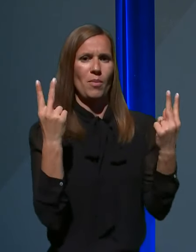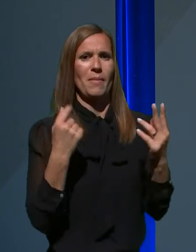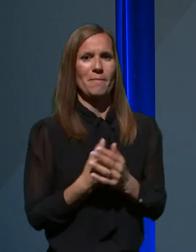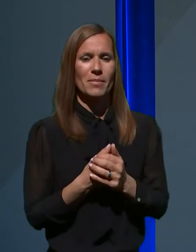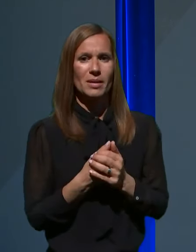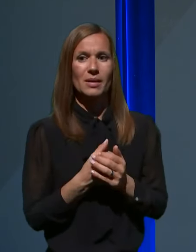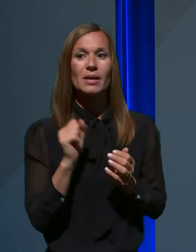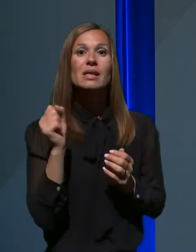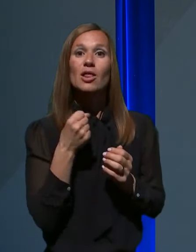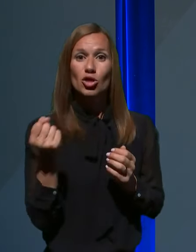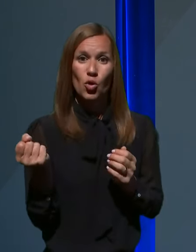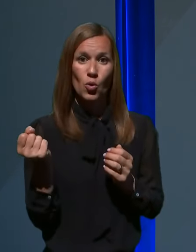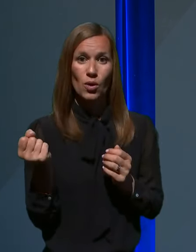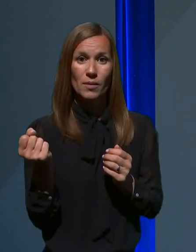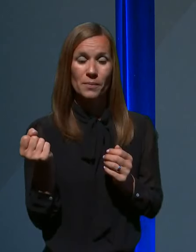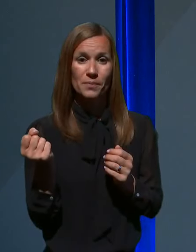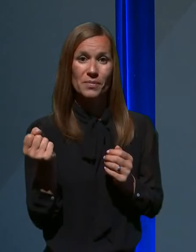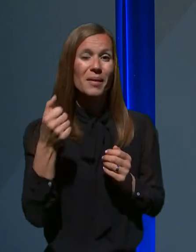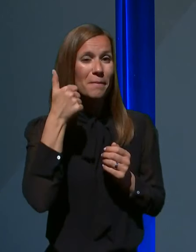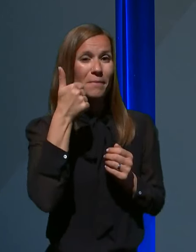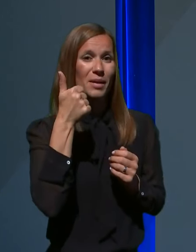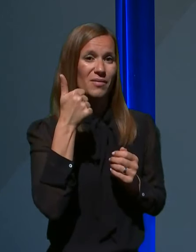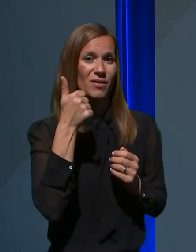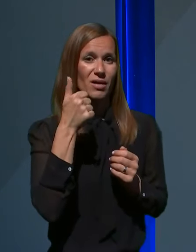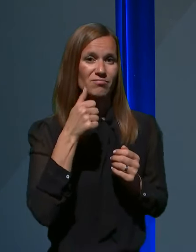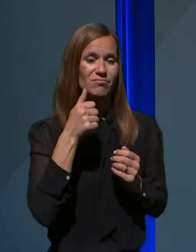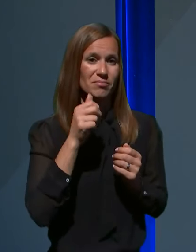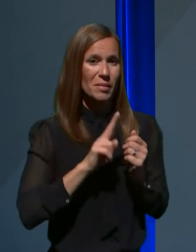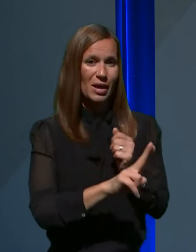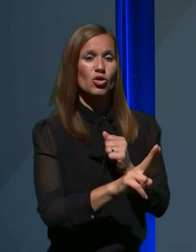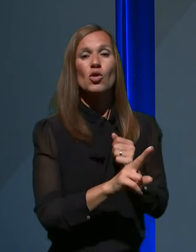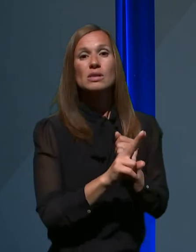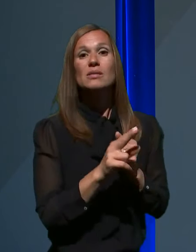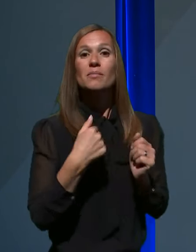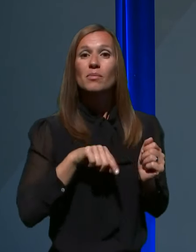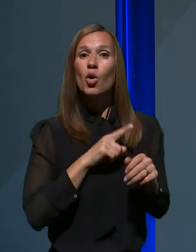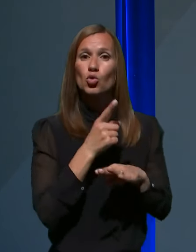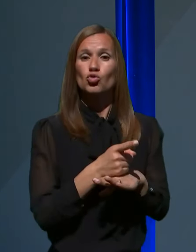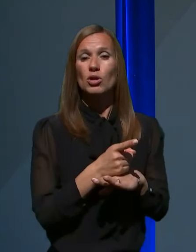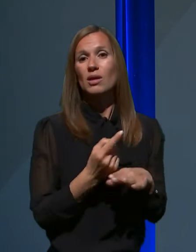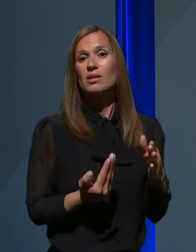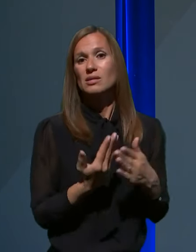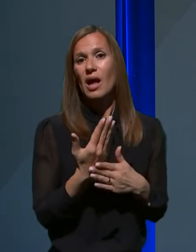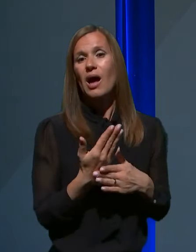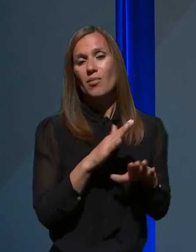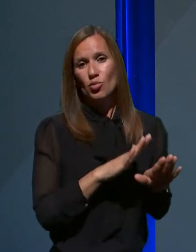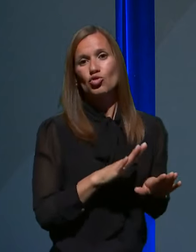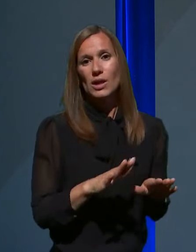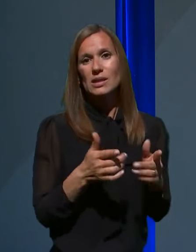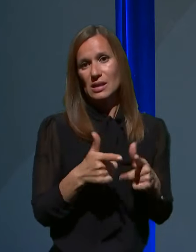Zato v prvi vrsti seveda smo se odločili za to za sproščanje